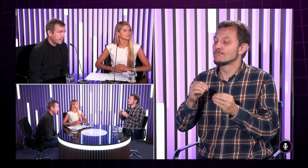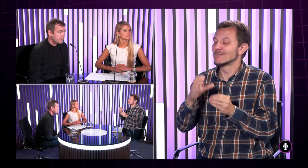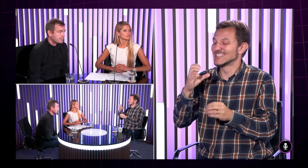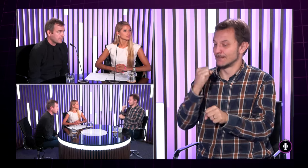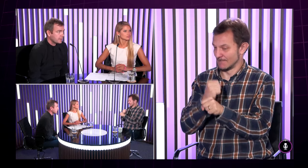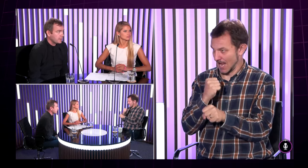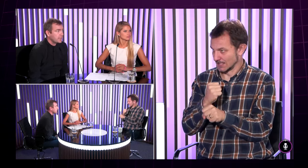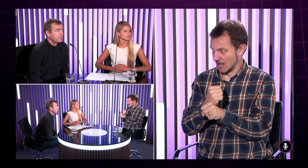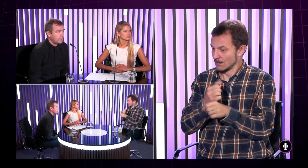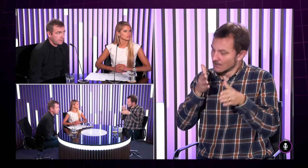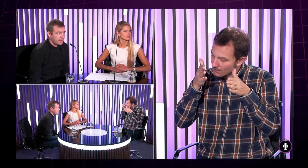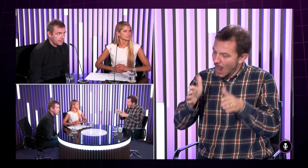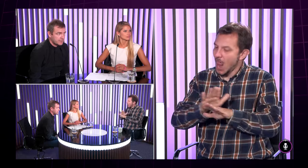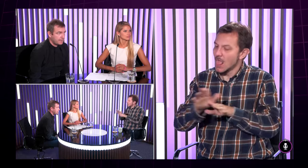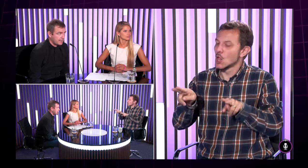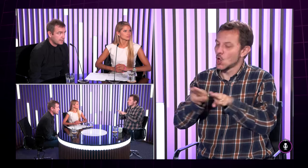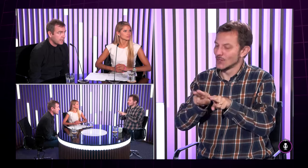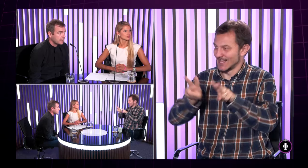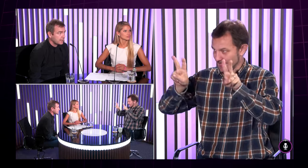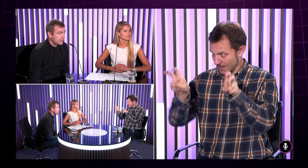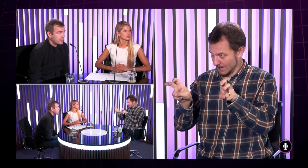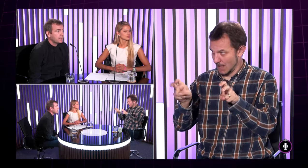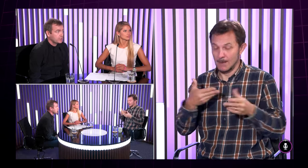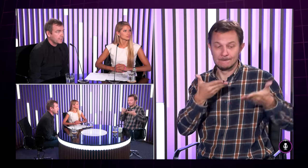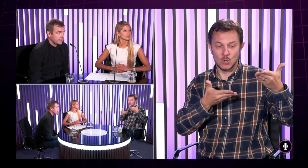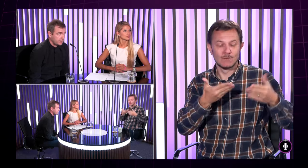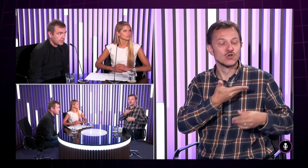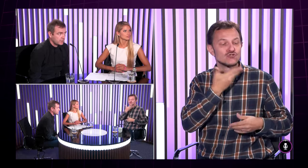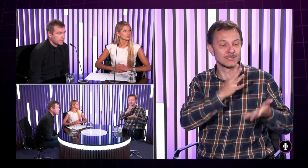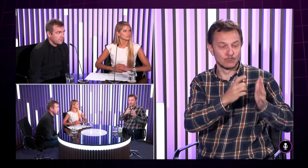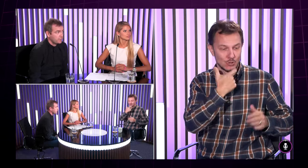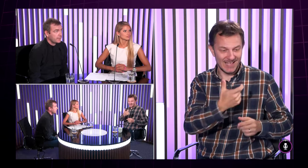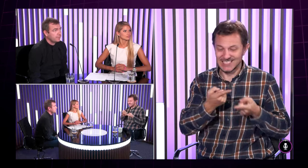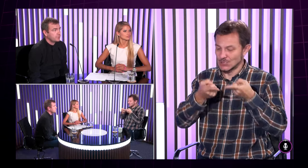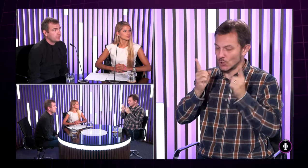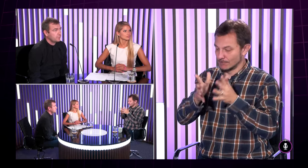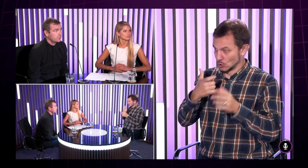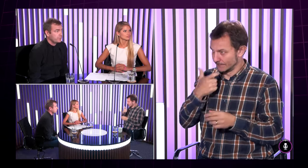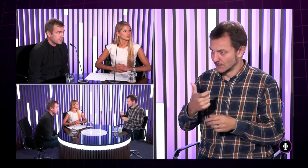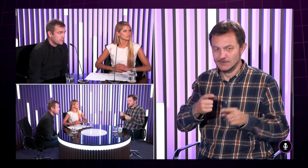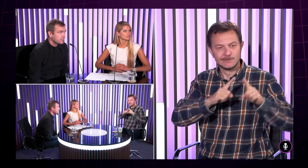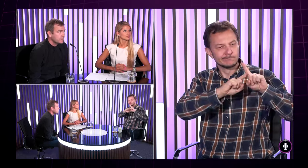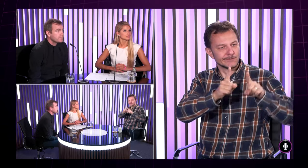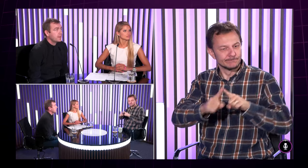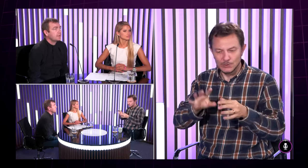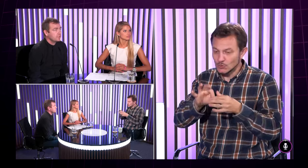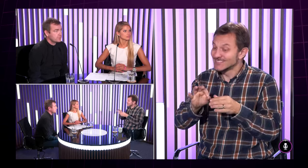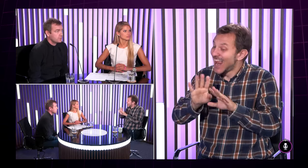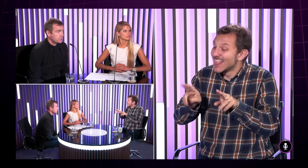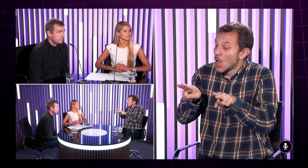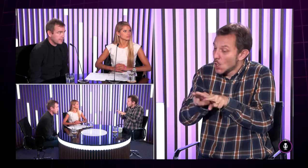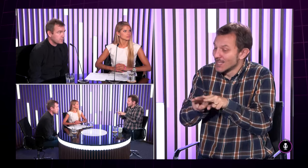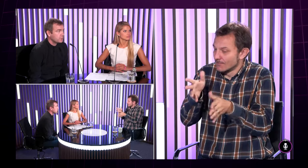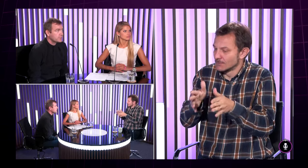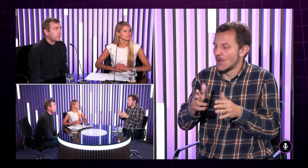v Prahe tam bola jedna baklárská práca rodinnej téme, ktoré sa venovali v českom posunkovom jazyku a v